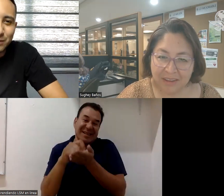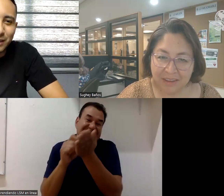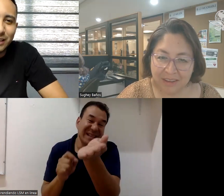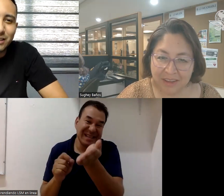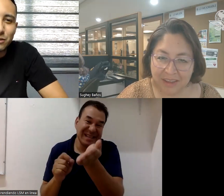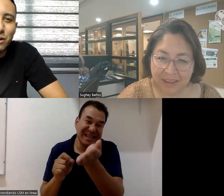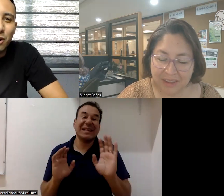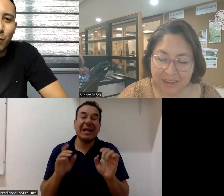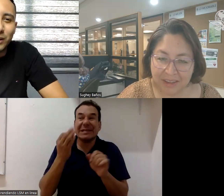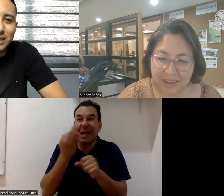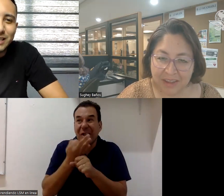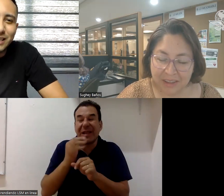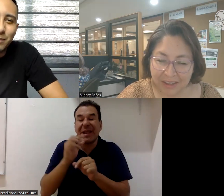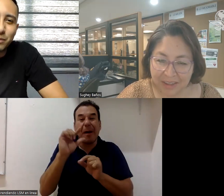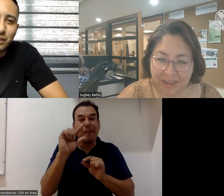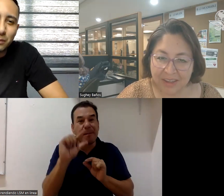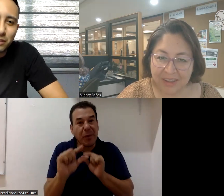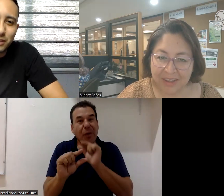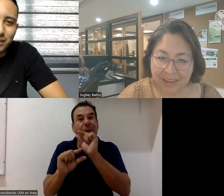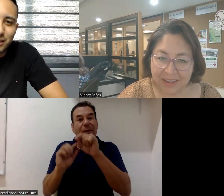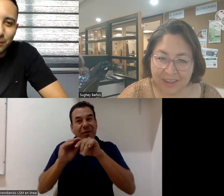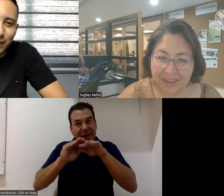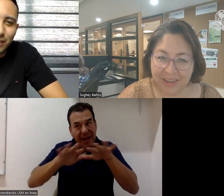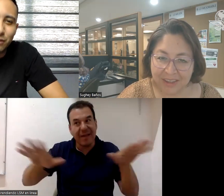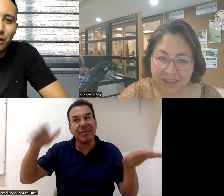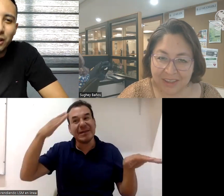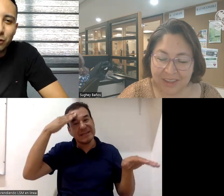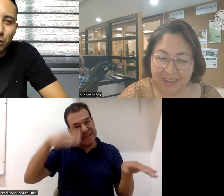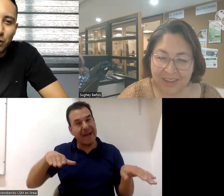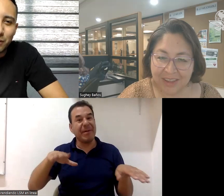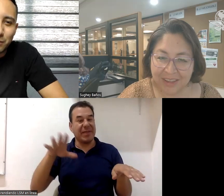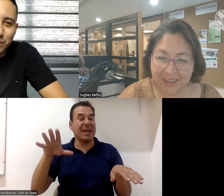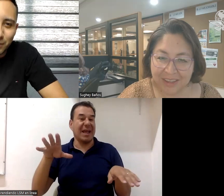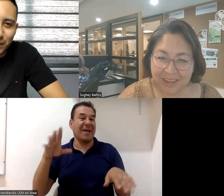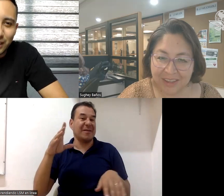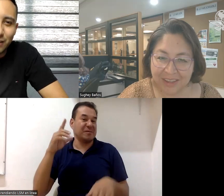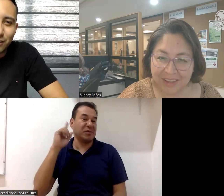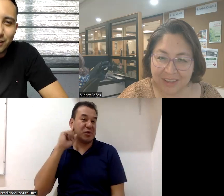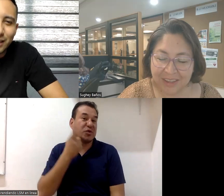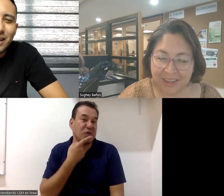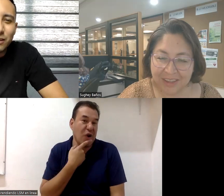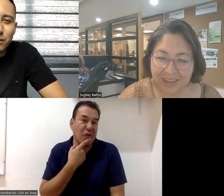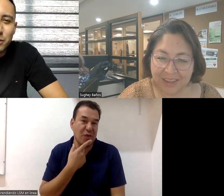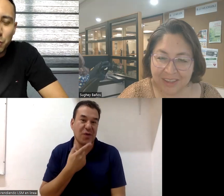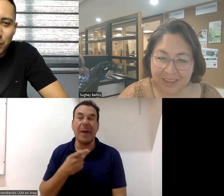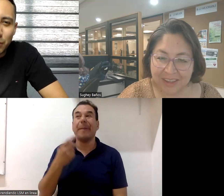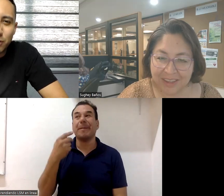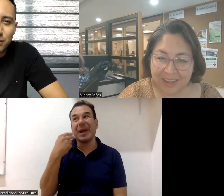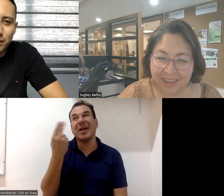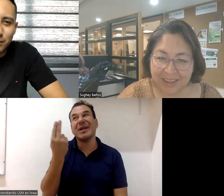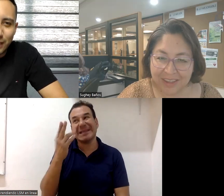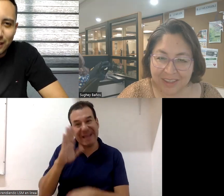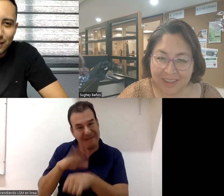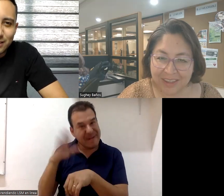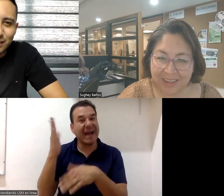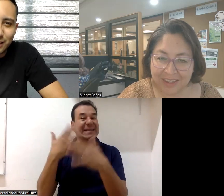manitas o en el cine pues tenemos que estar escribiendo todo lo que vamos a pedir, a ordenar pues poco a poco se debería de hacer que